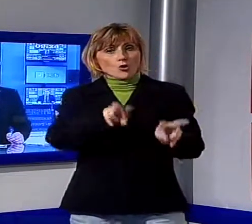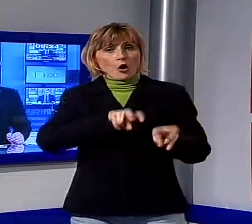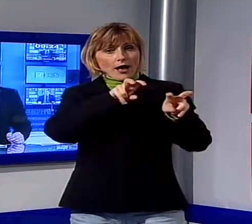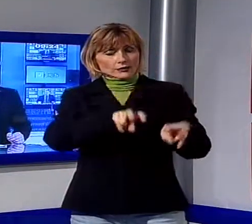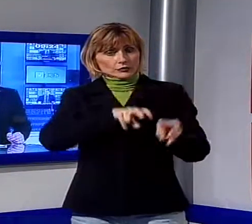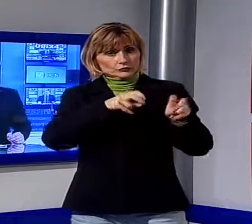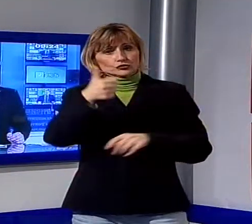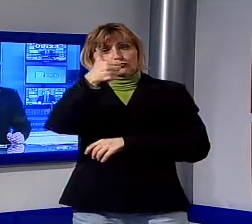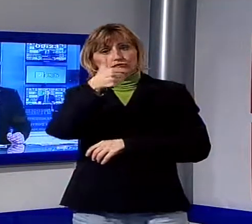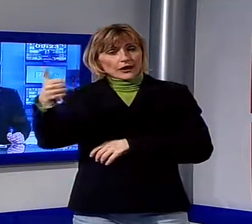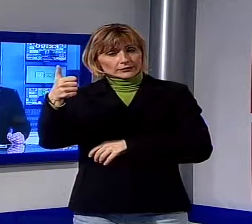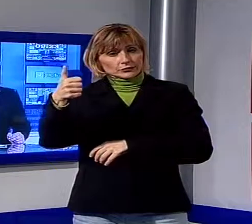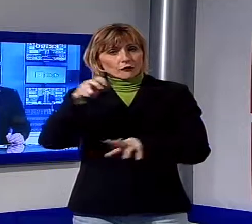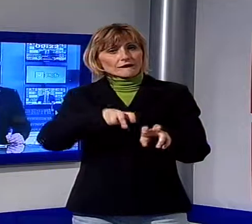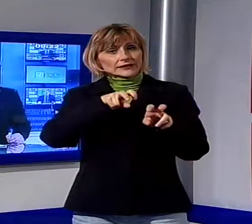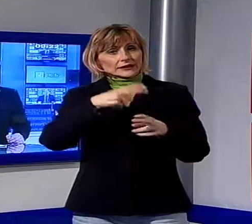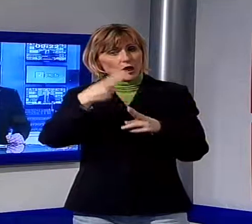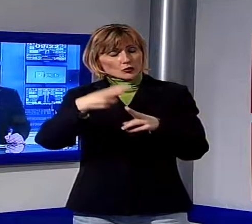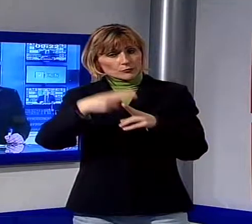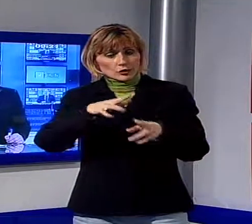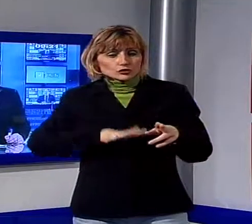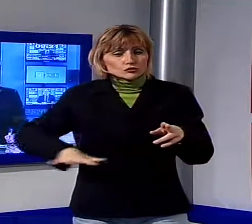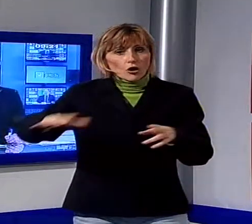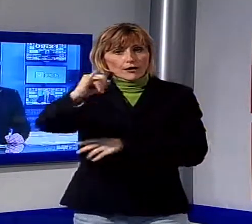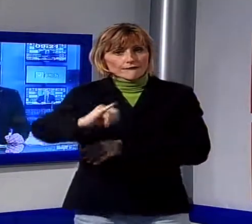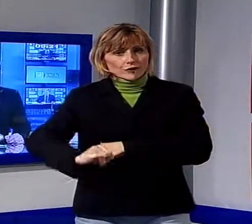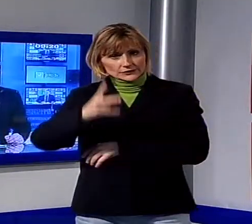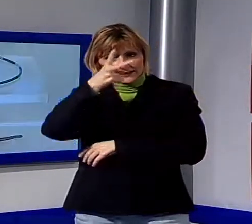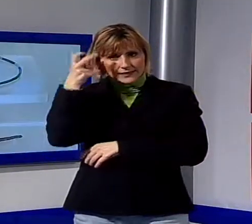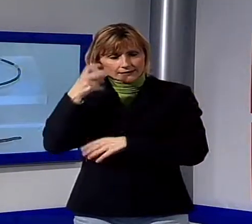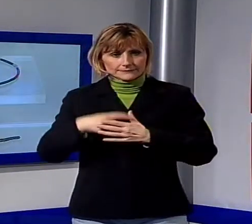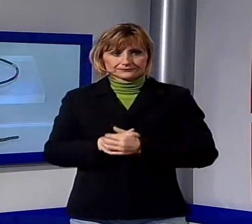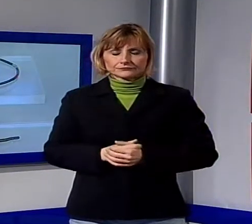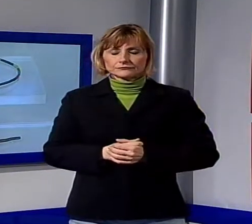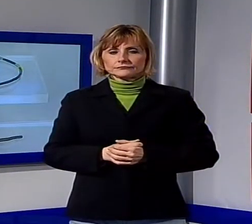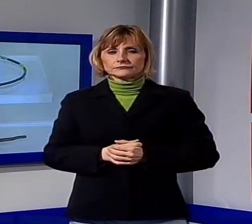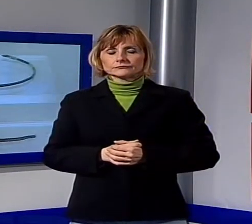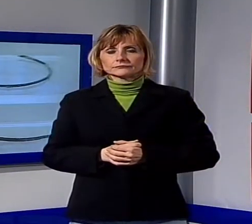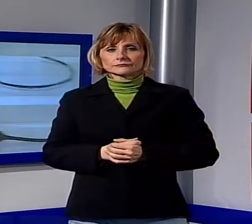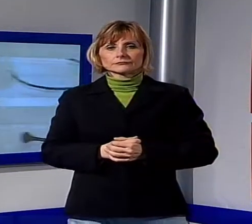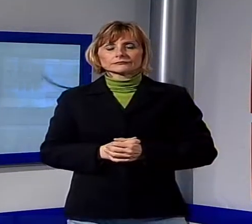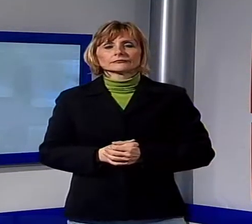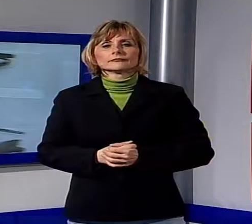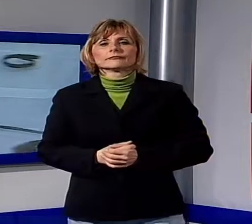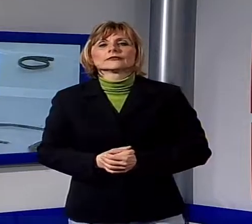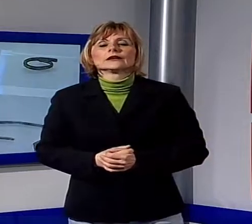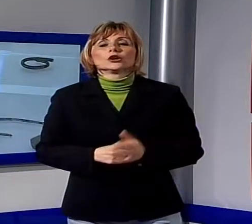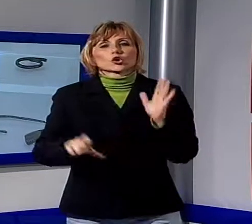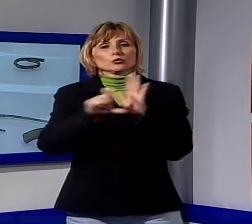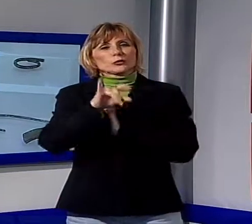delle 100 fattorie romane nella zona di Fossa Nera. L'occasione è stata la presentazione della